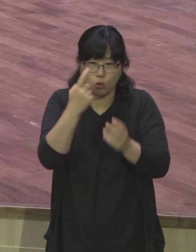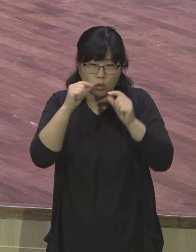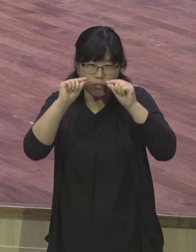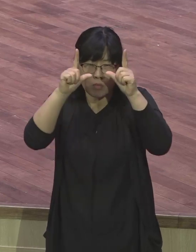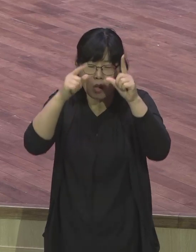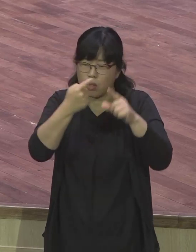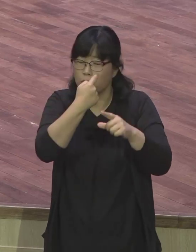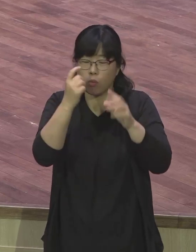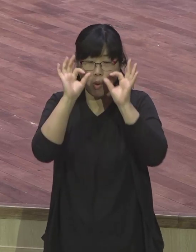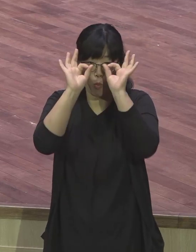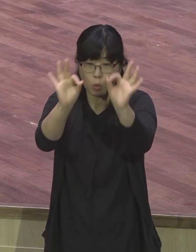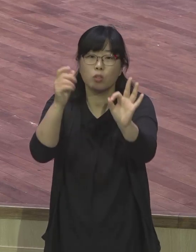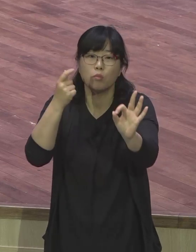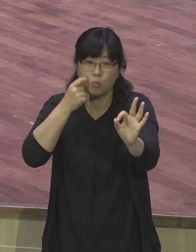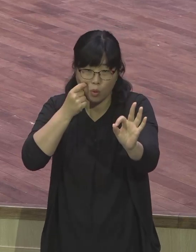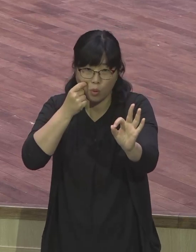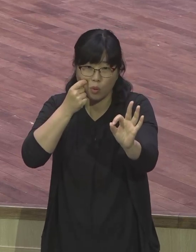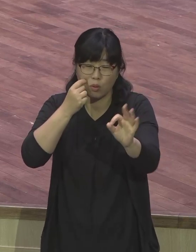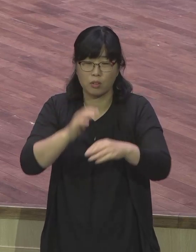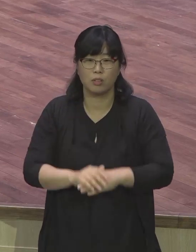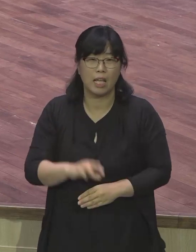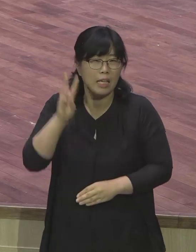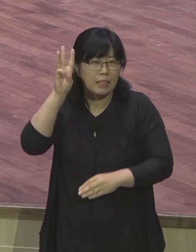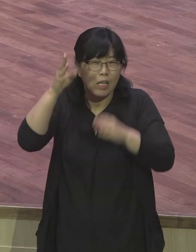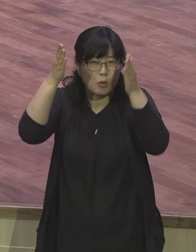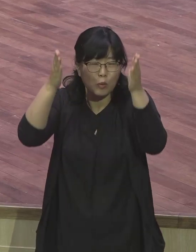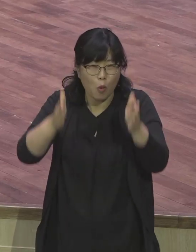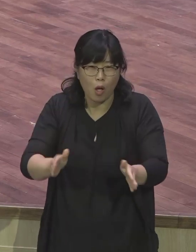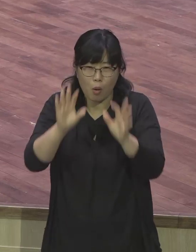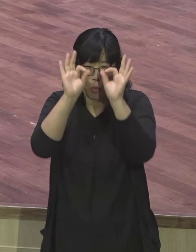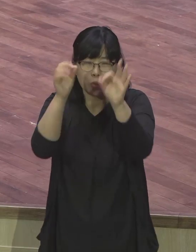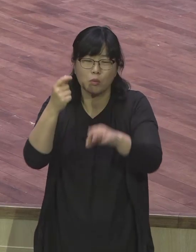사올동안 보지 못하고 먹지도 마시도 아니하니라